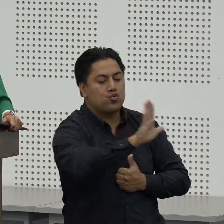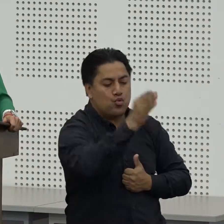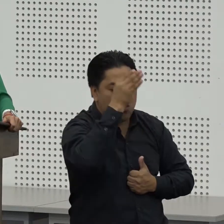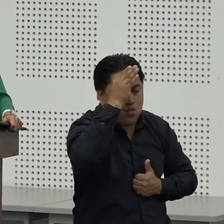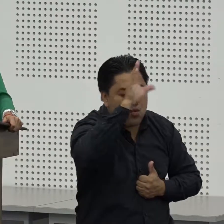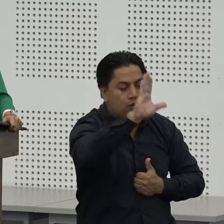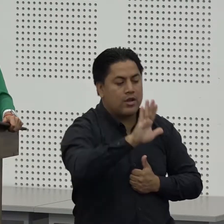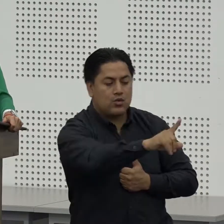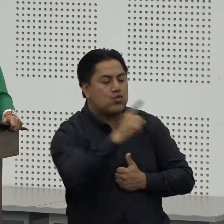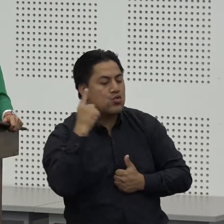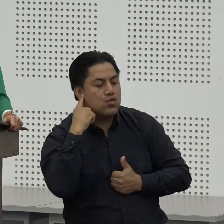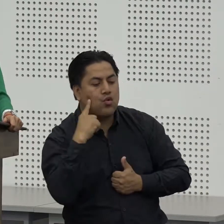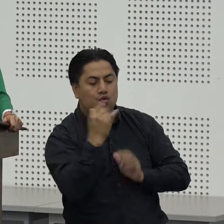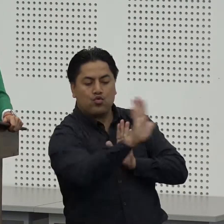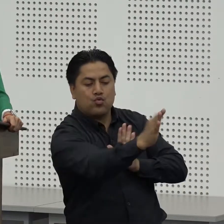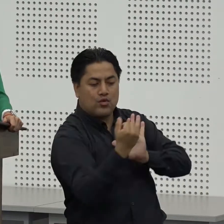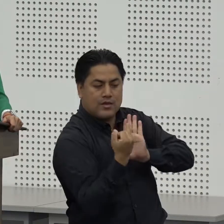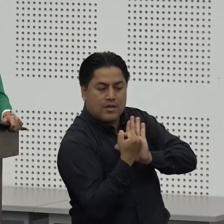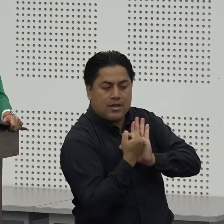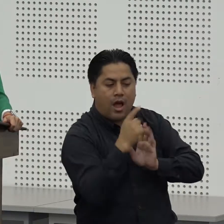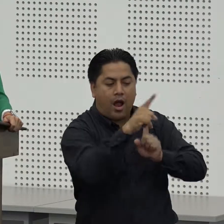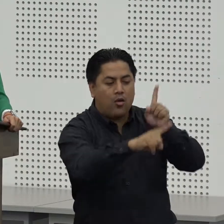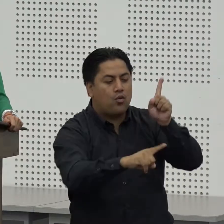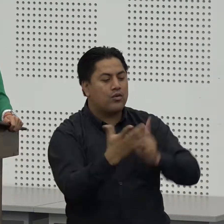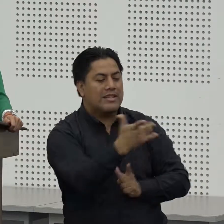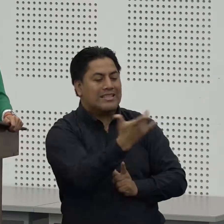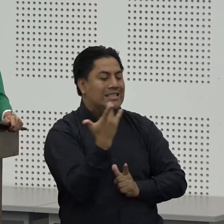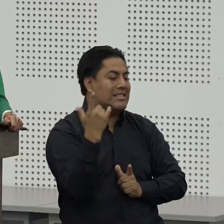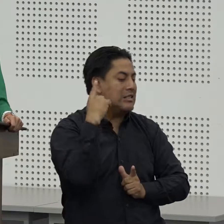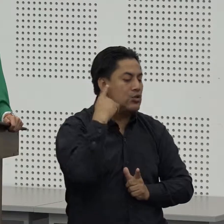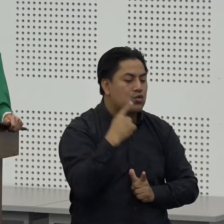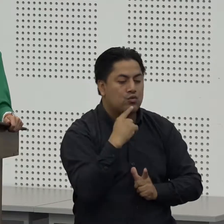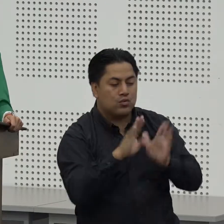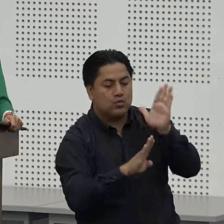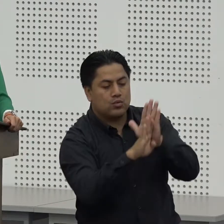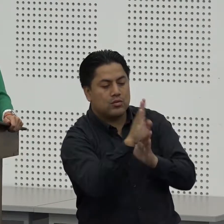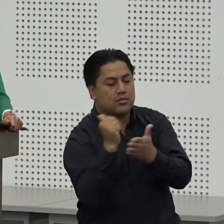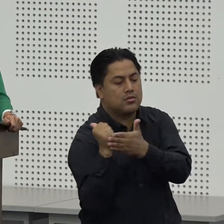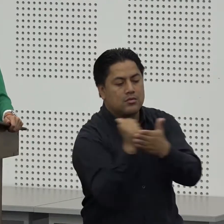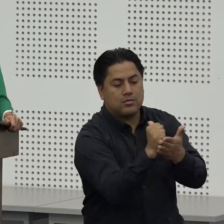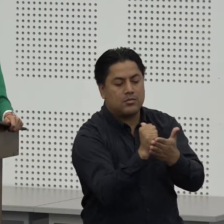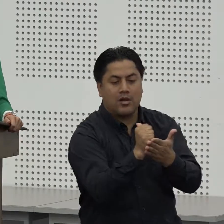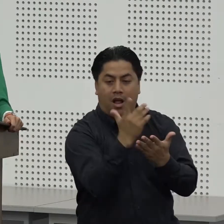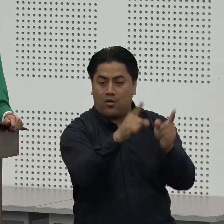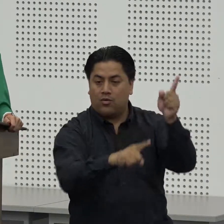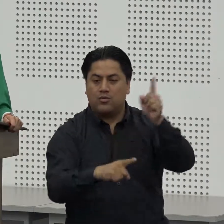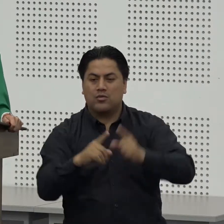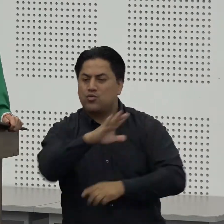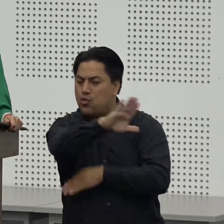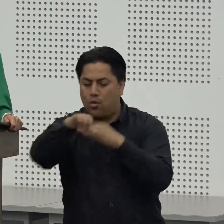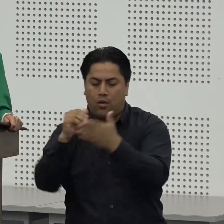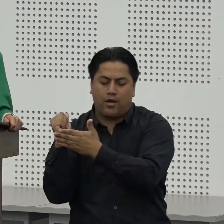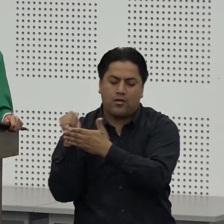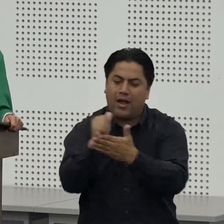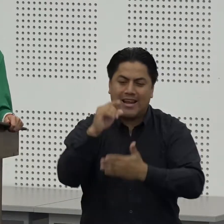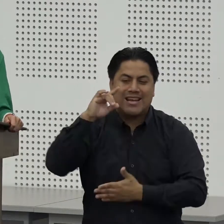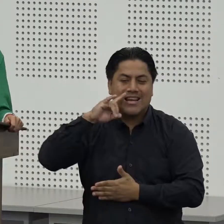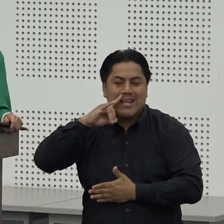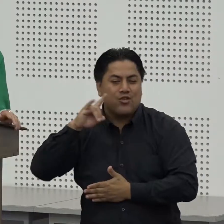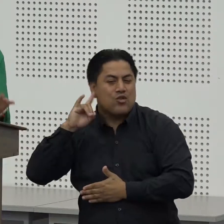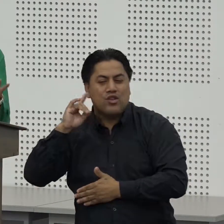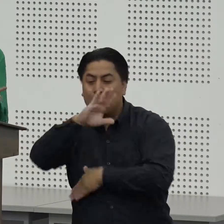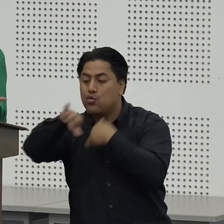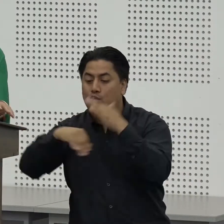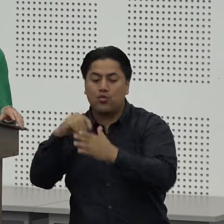sorda ¿sí? y de prácticas que fomentan el desarrollo de la personalidad de niños niñas y adolescentes de la cultura